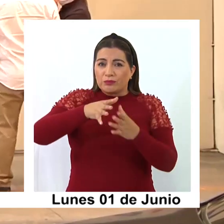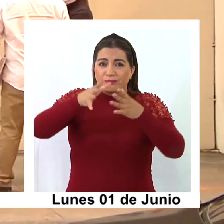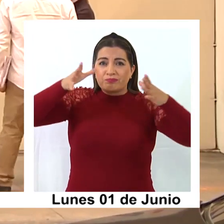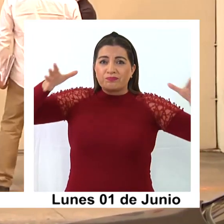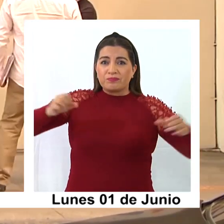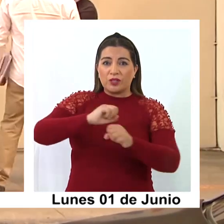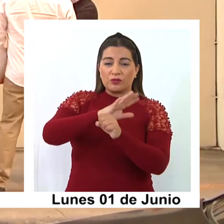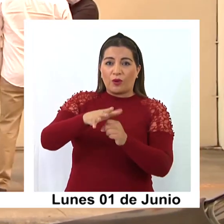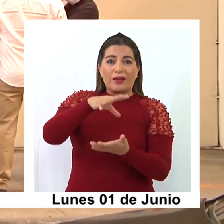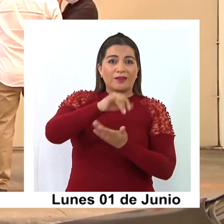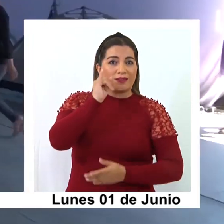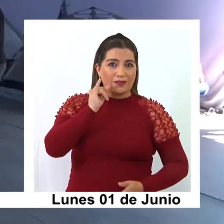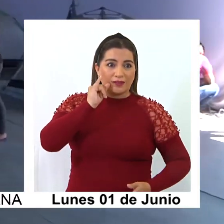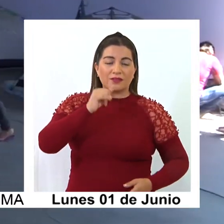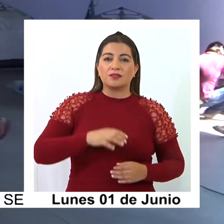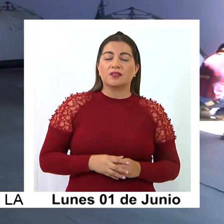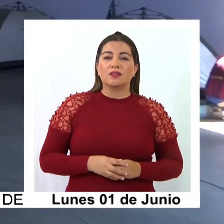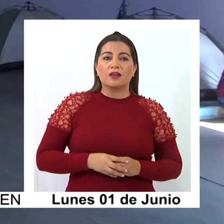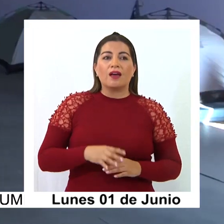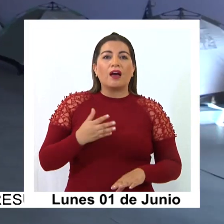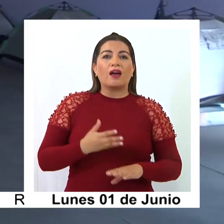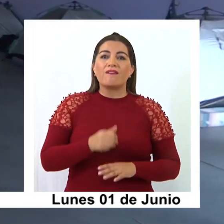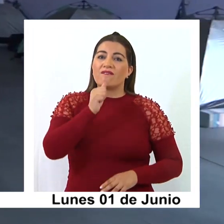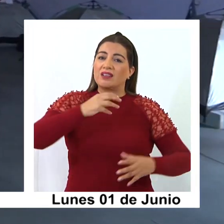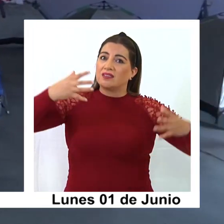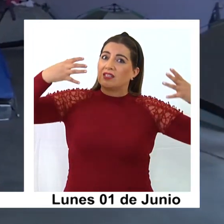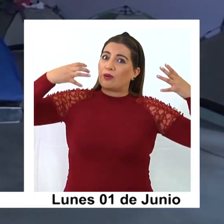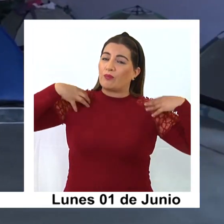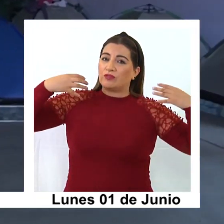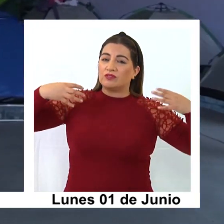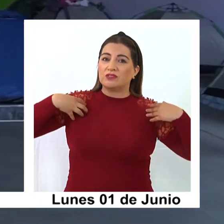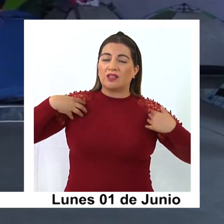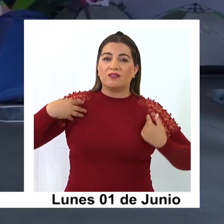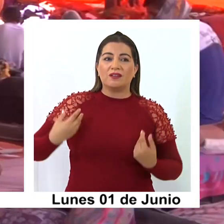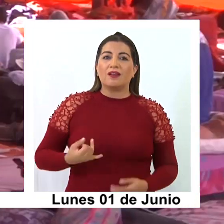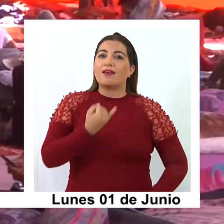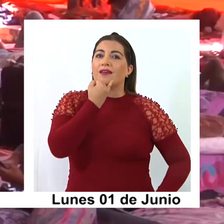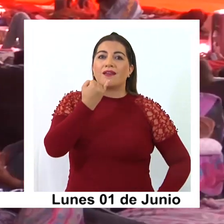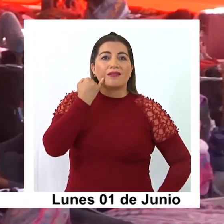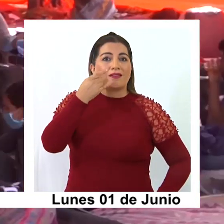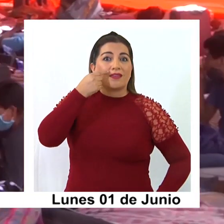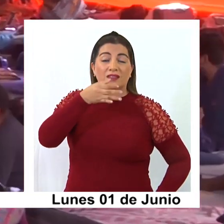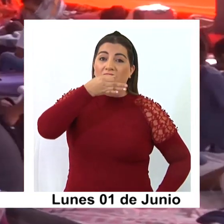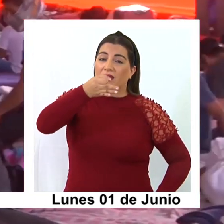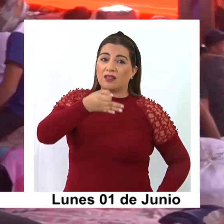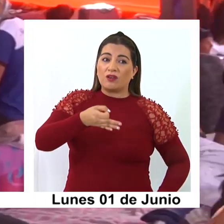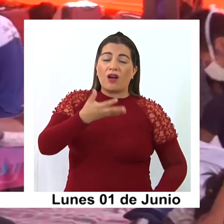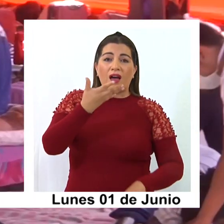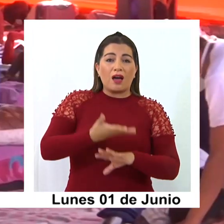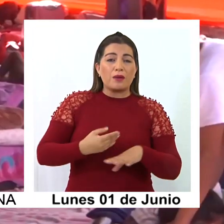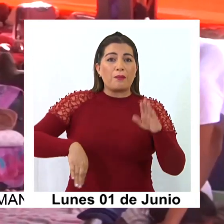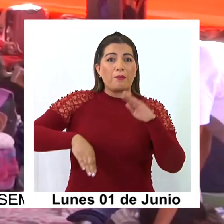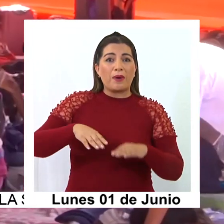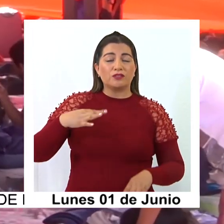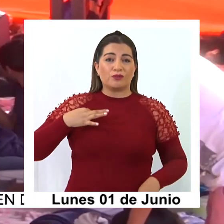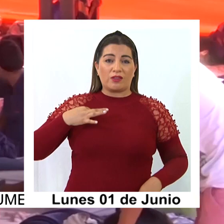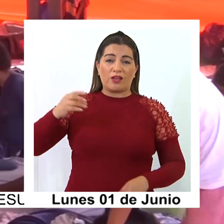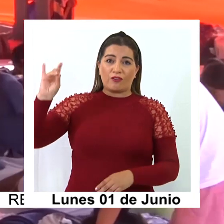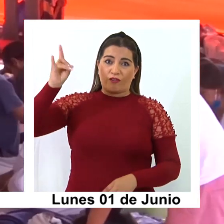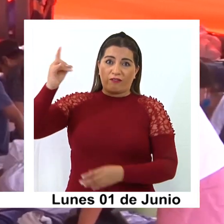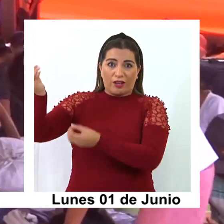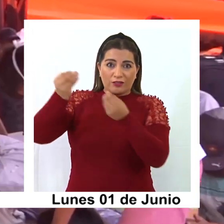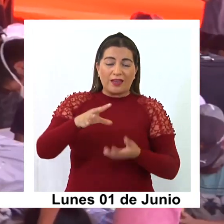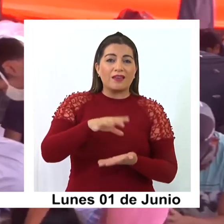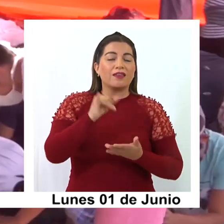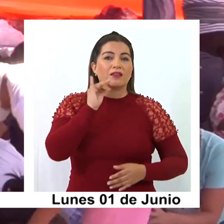aumento en los contagios en la región y encontró irresponsable la declaración de Quesada sobre la disposición de traer a más ciudadanos bolivianos